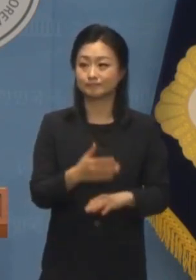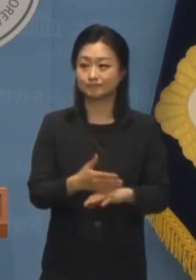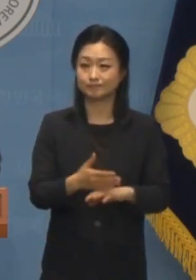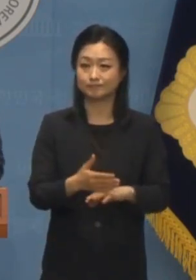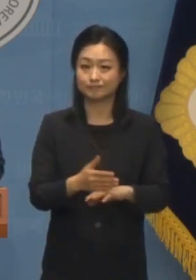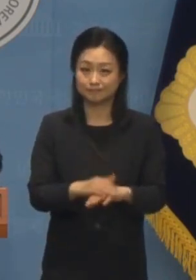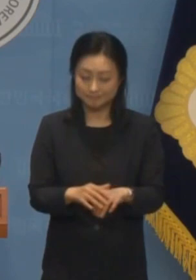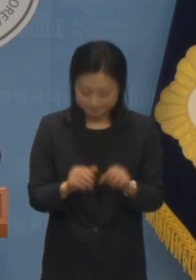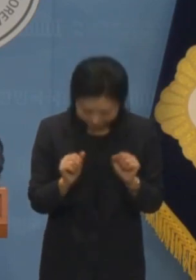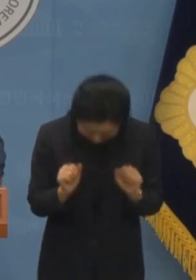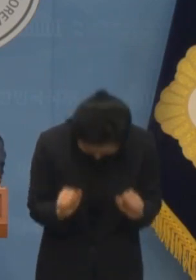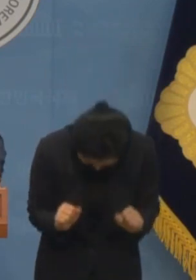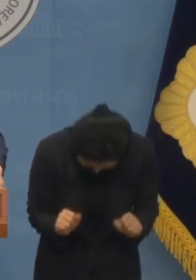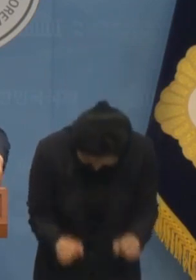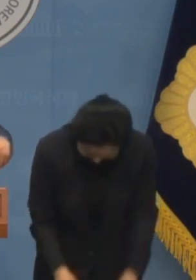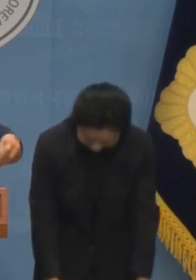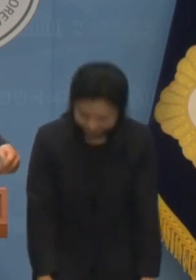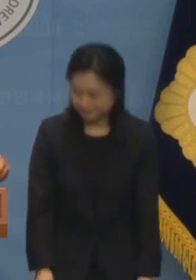마치겠습니다